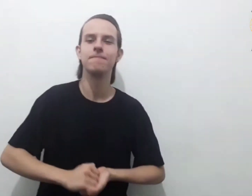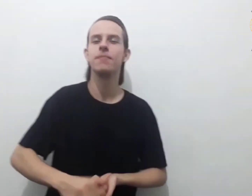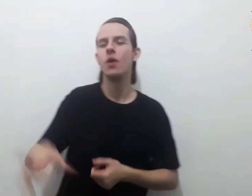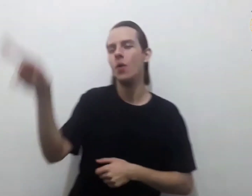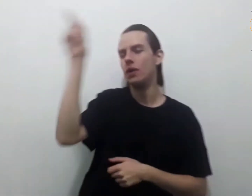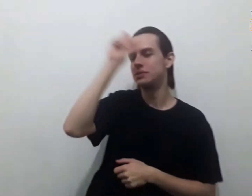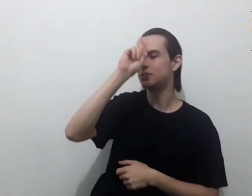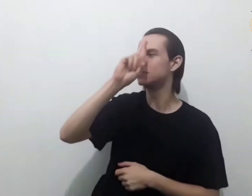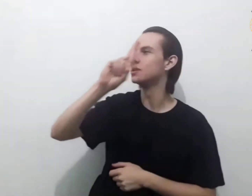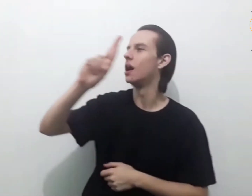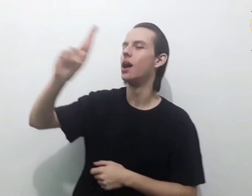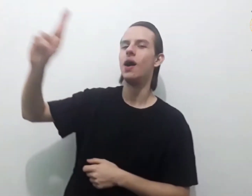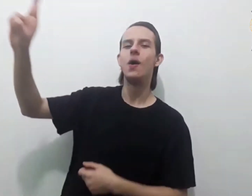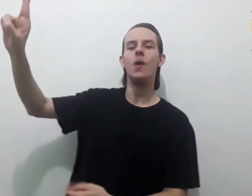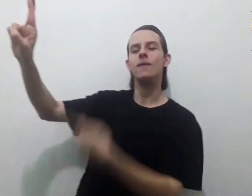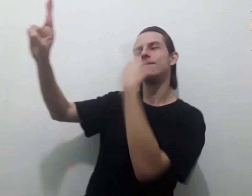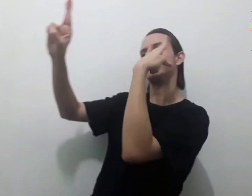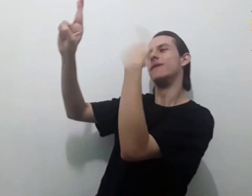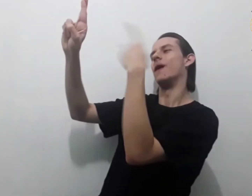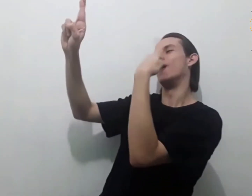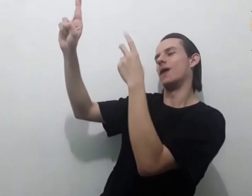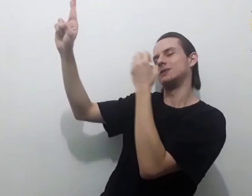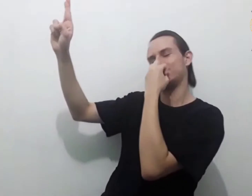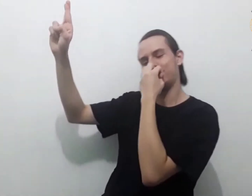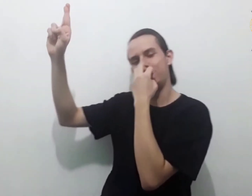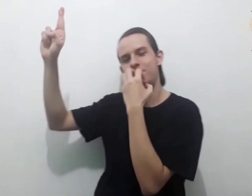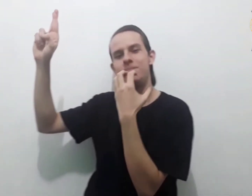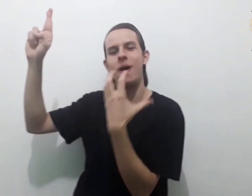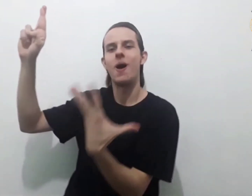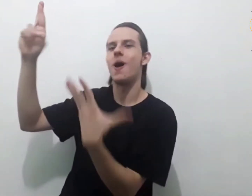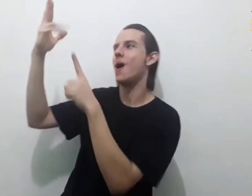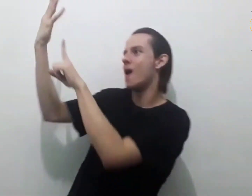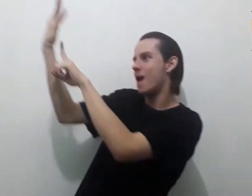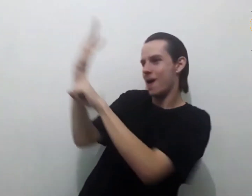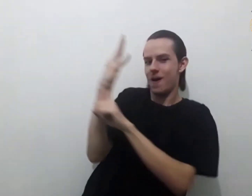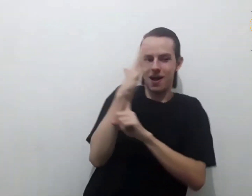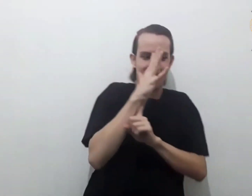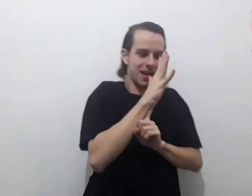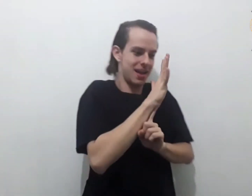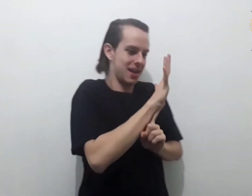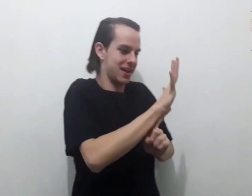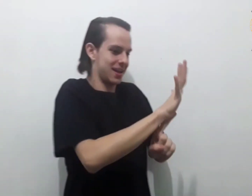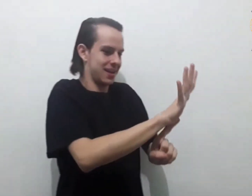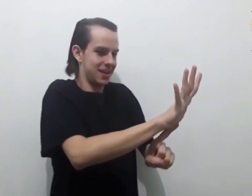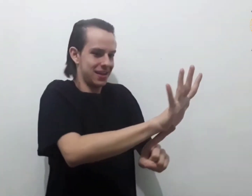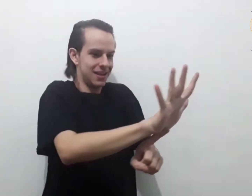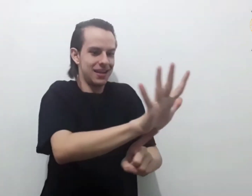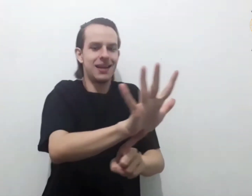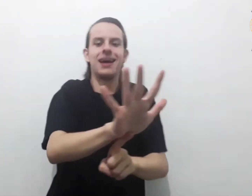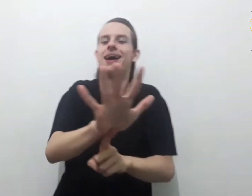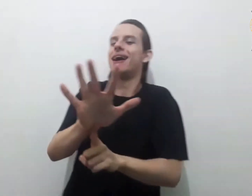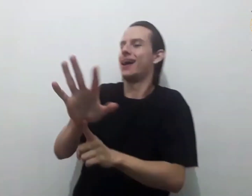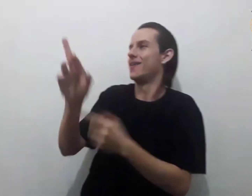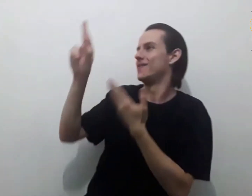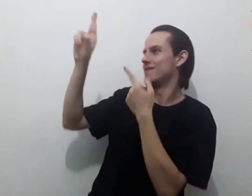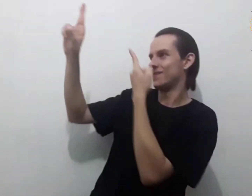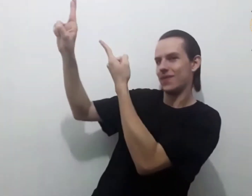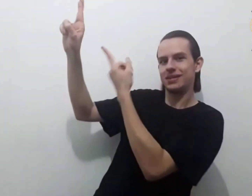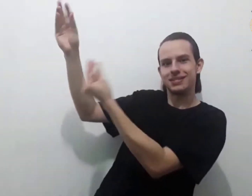Mostrai-nos, ó Senhor, vossa bondade e a vossa